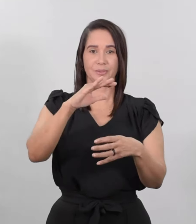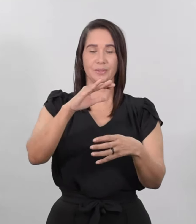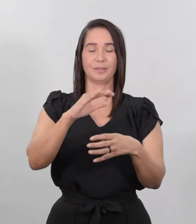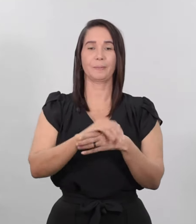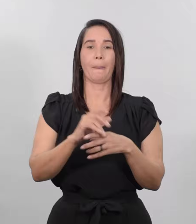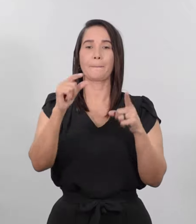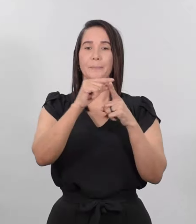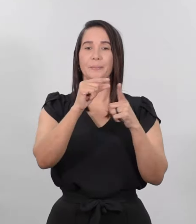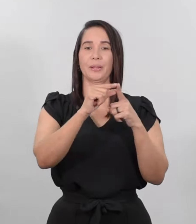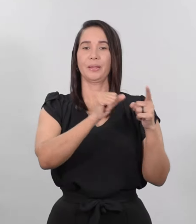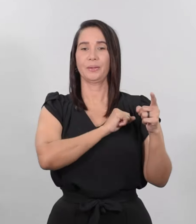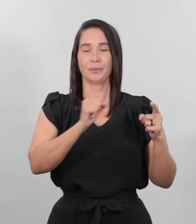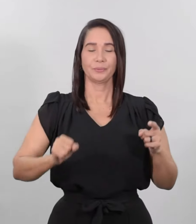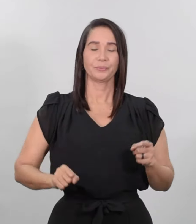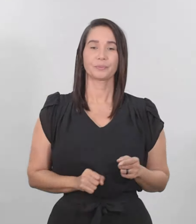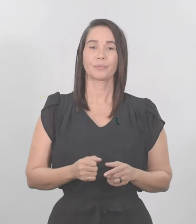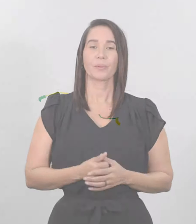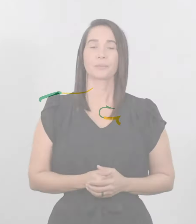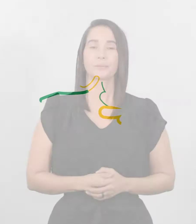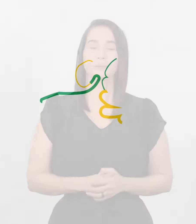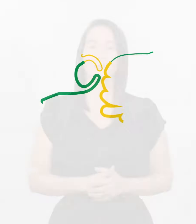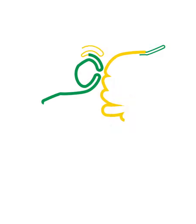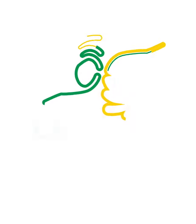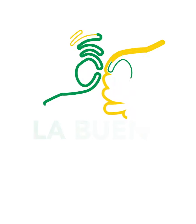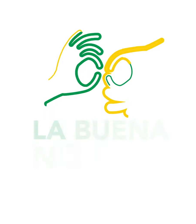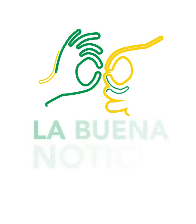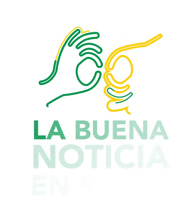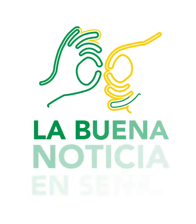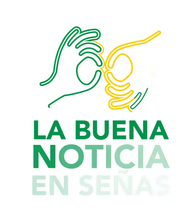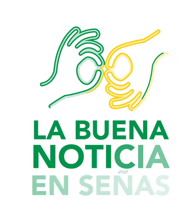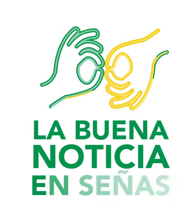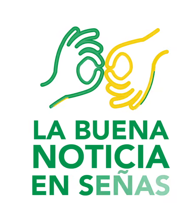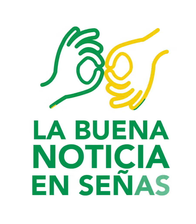Palabra del Señor. Vene. Vene.